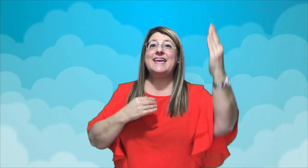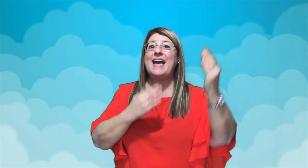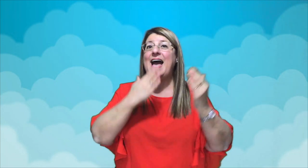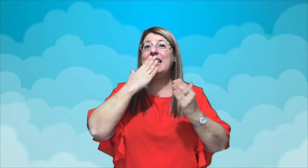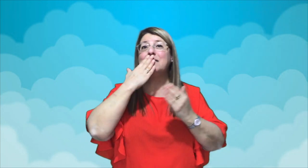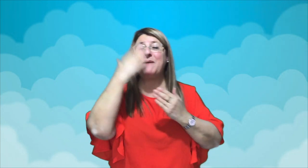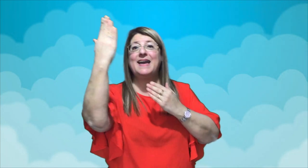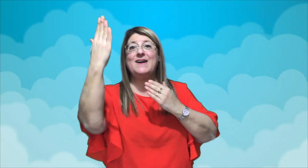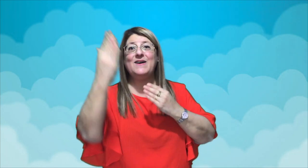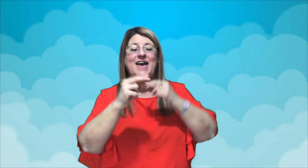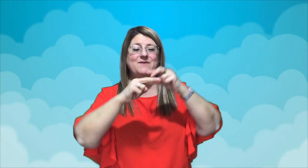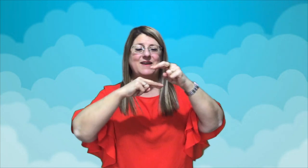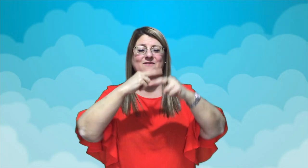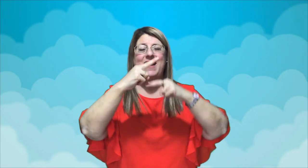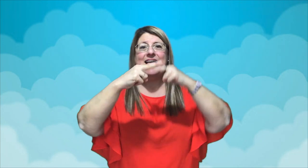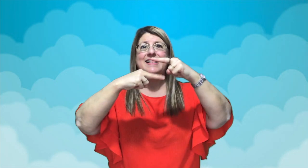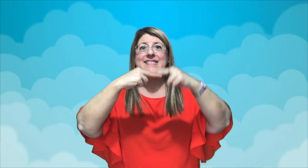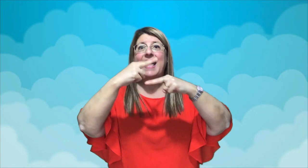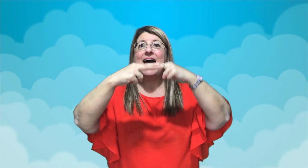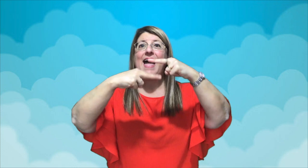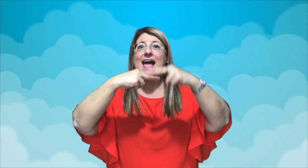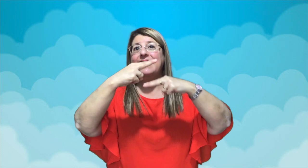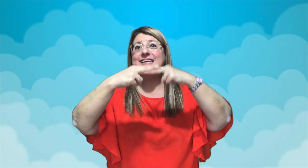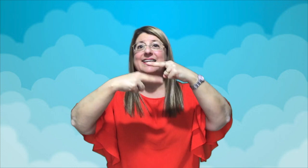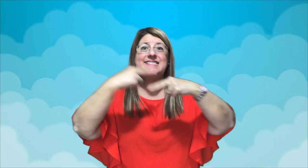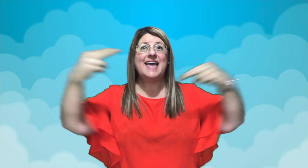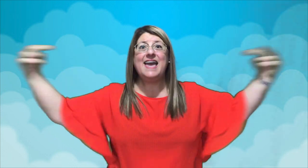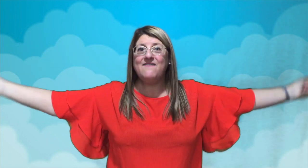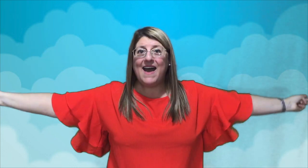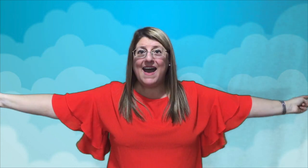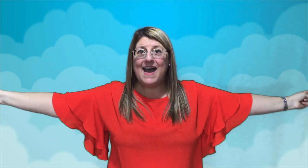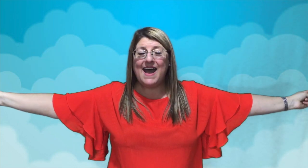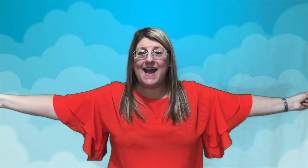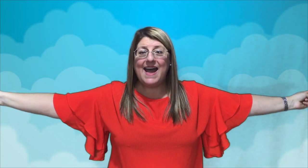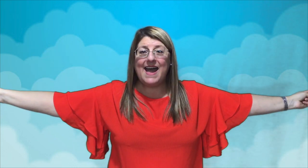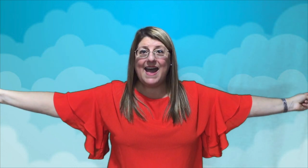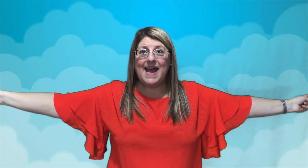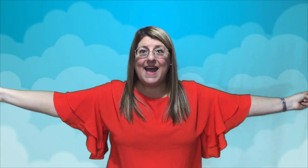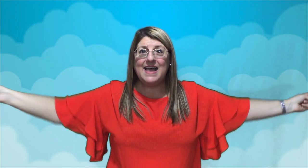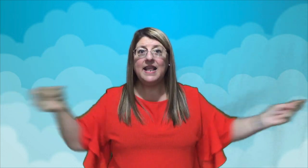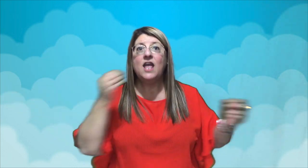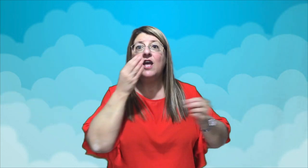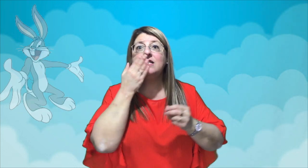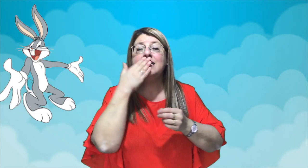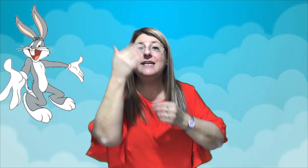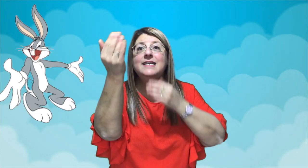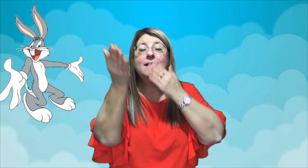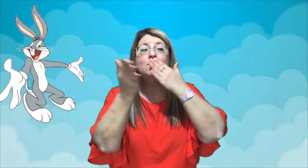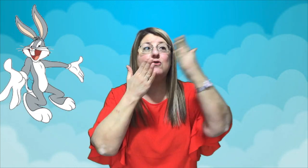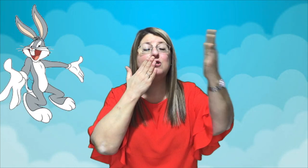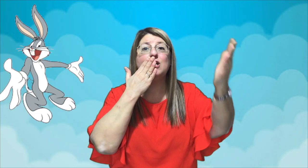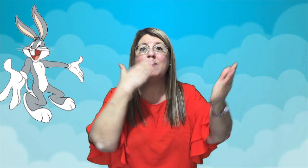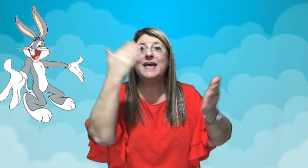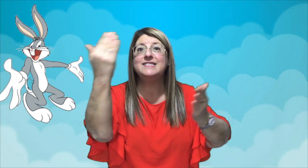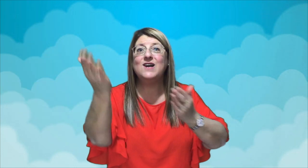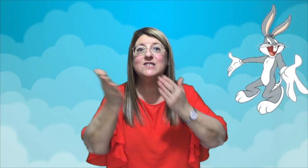al espejo, dan una vuelta y se van. Tiran muchos besos.